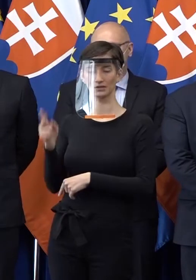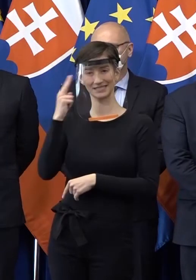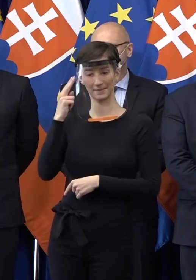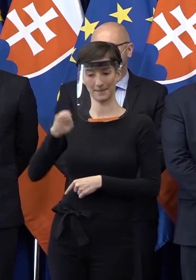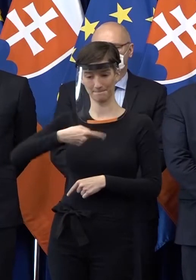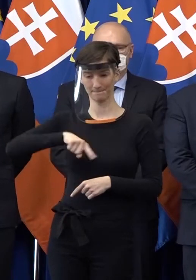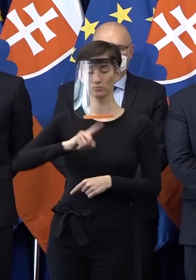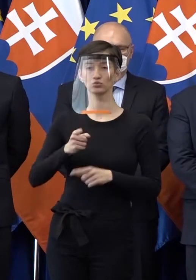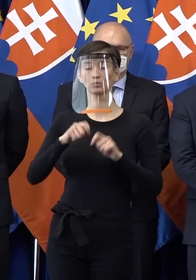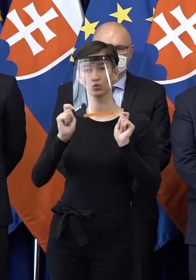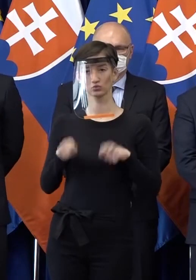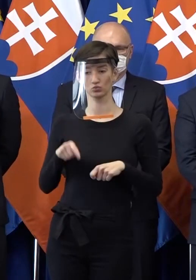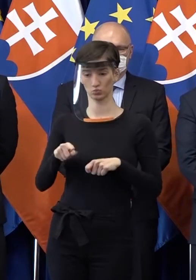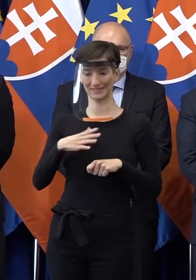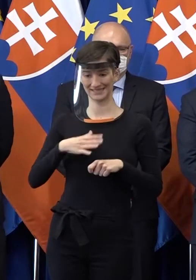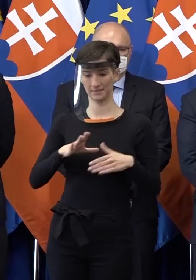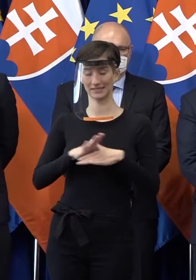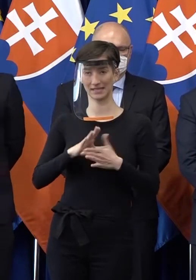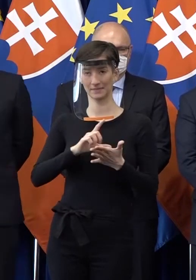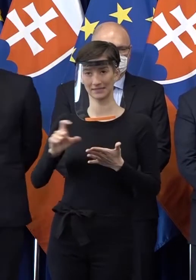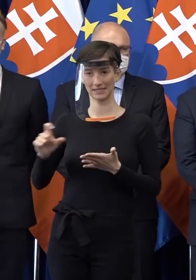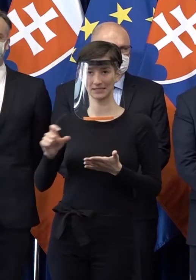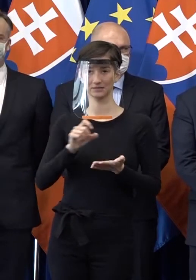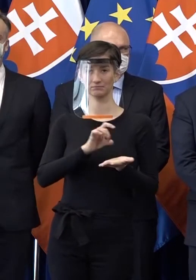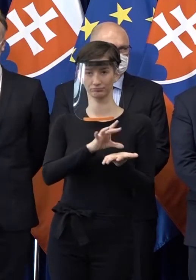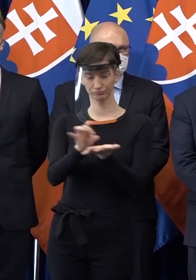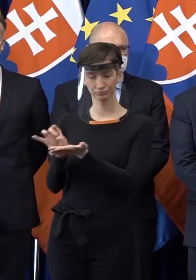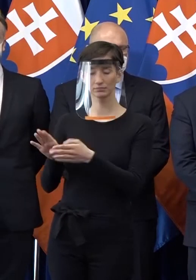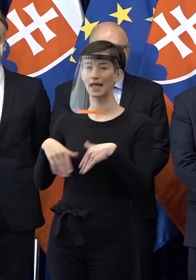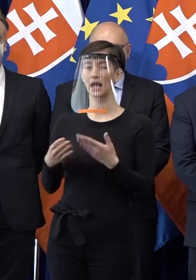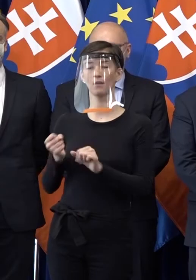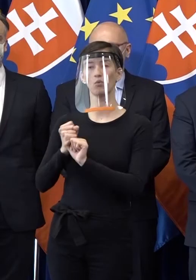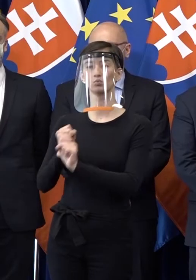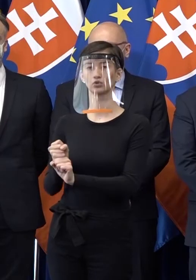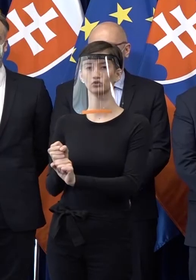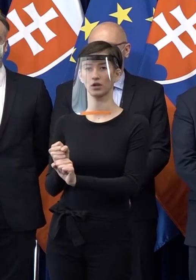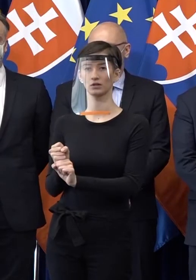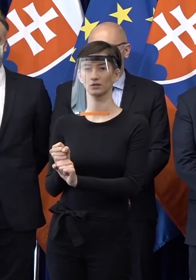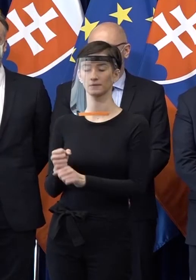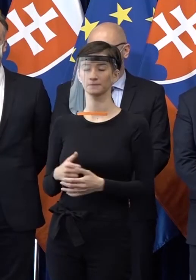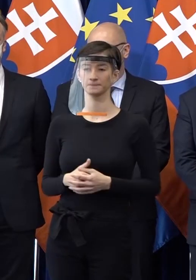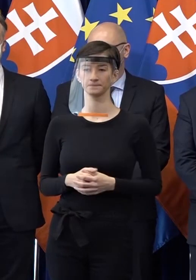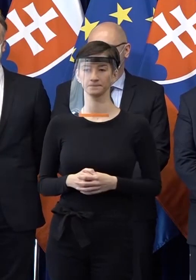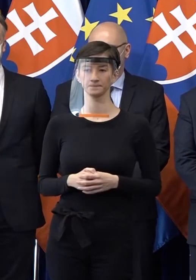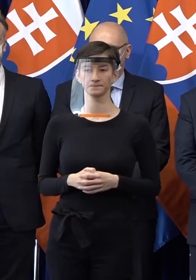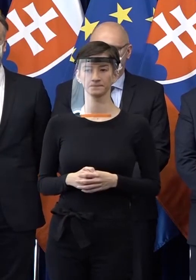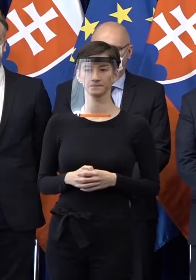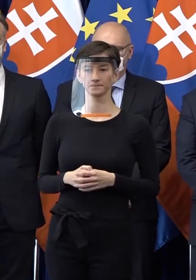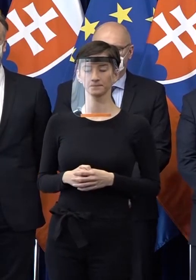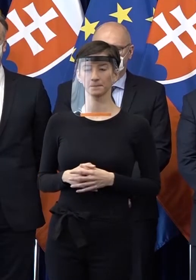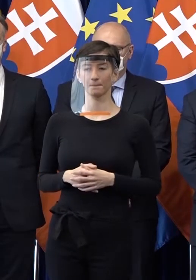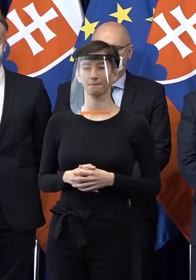zamestnanosť natrvalo, alebo nie, a s pomocou štátu ju udržíme. Ďakujem. Ja ešte taká podotázka. Mňa by